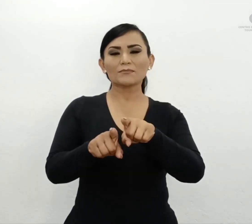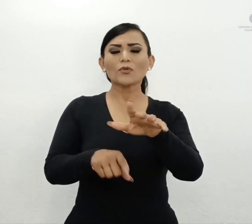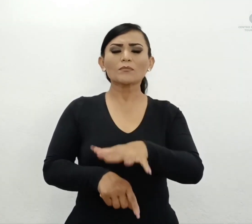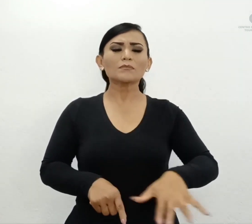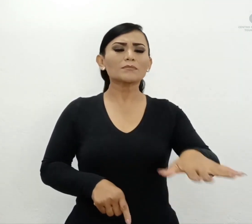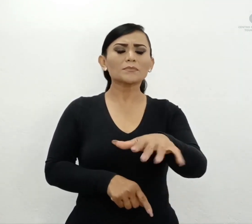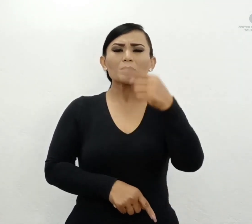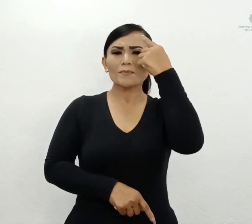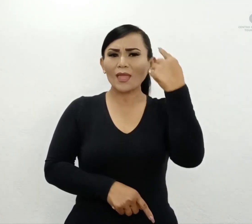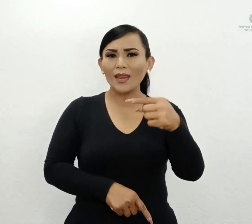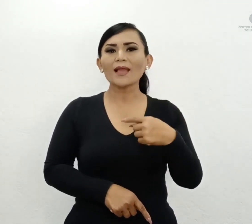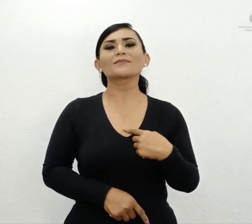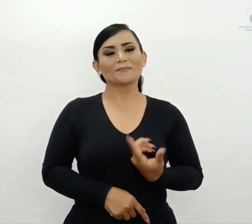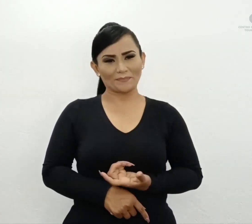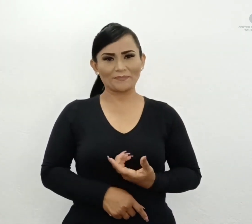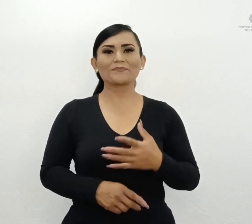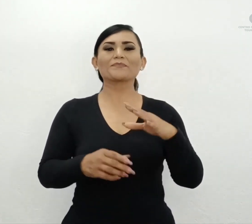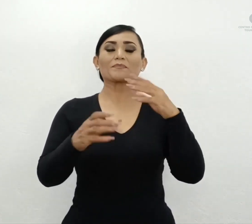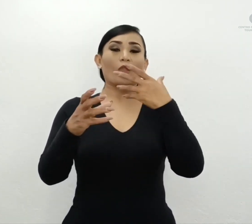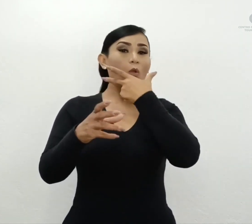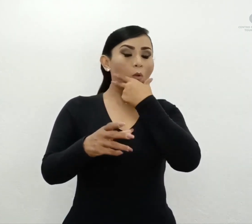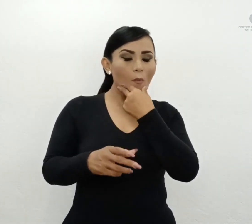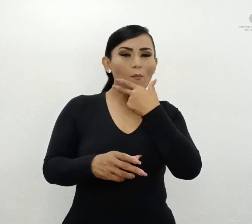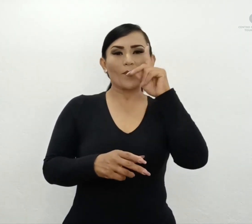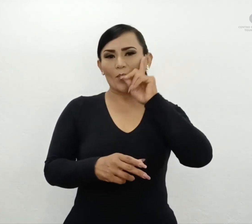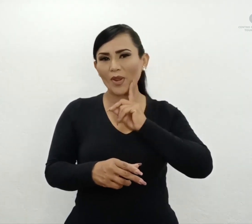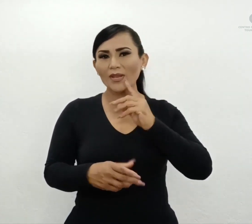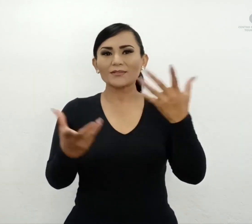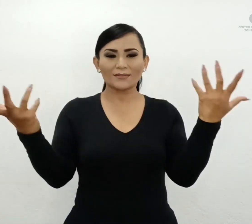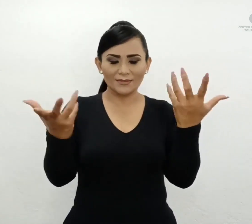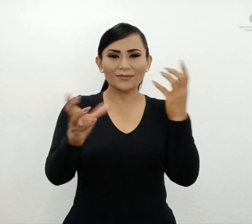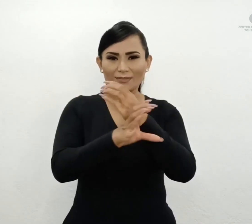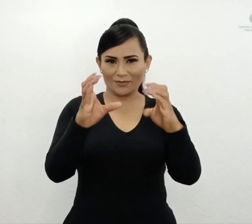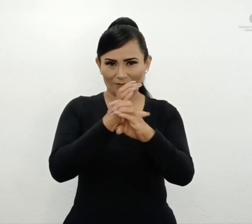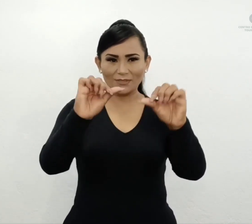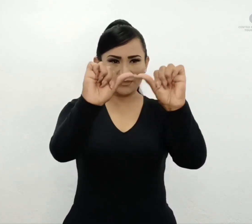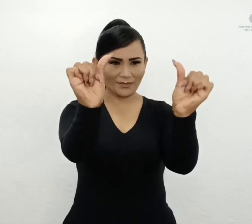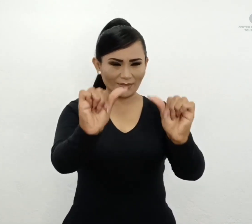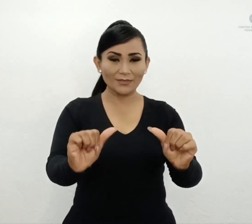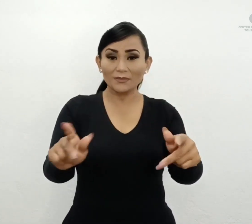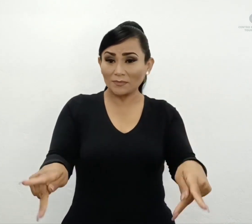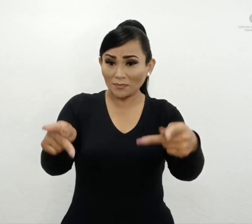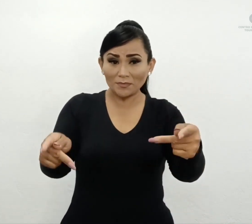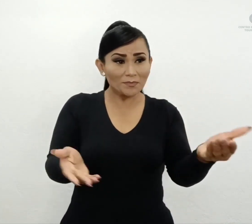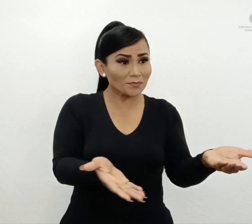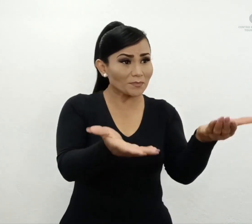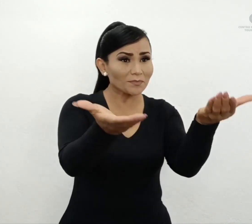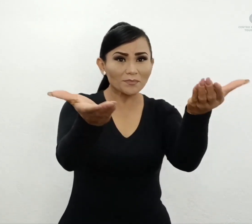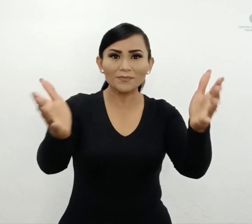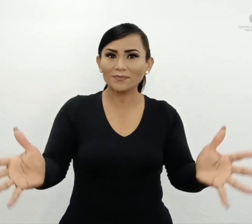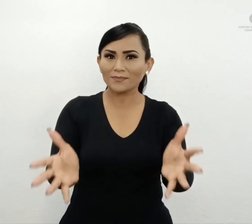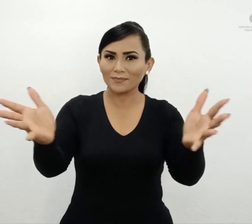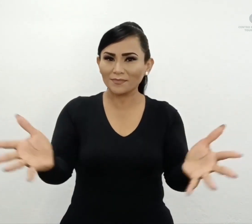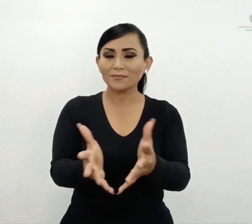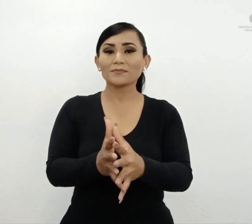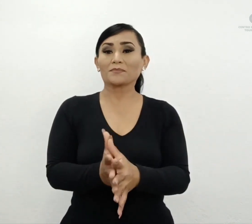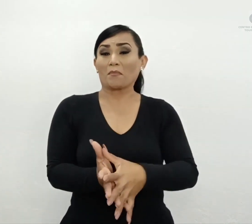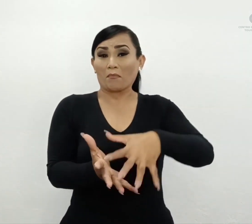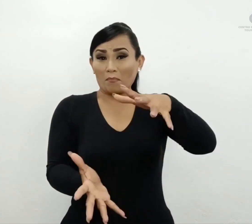promover y vender los productos elaborados por los artesanos del municipio, tanto al mayoreo como